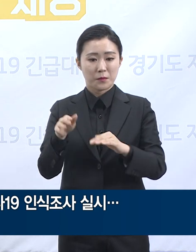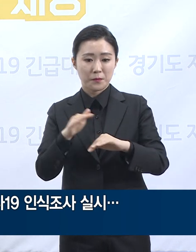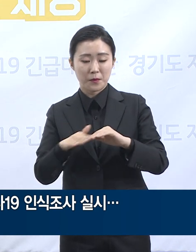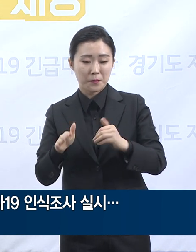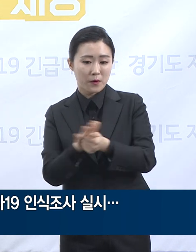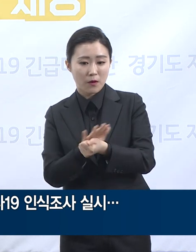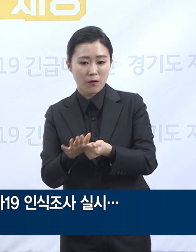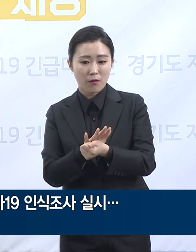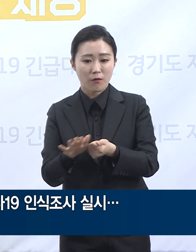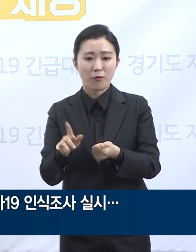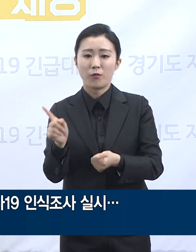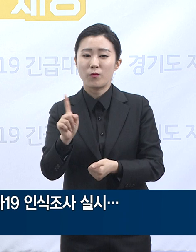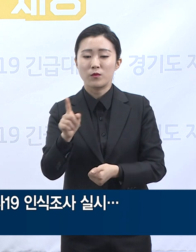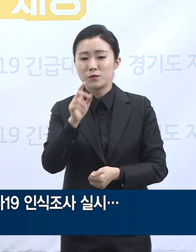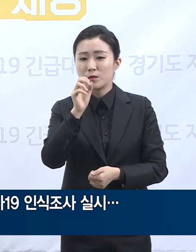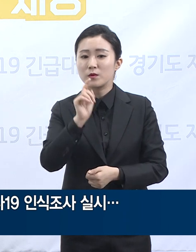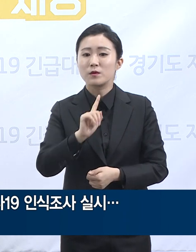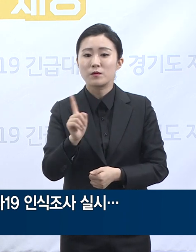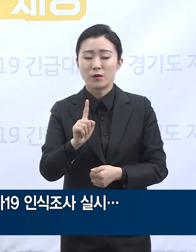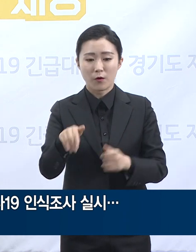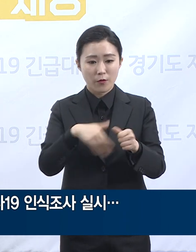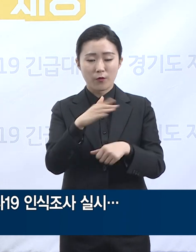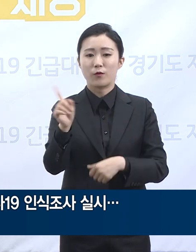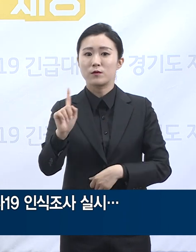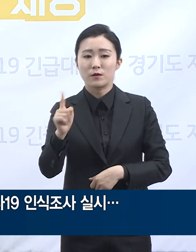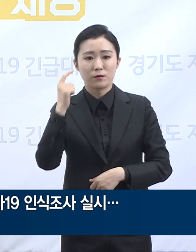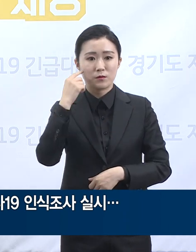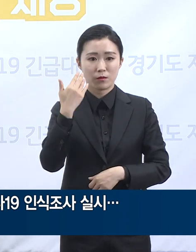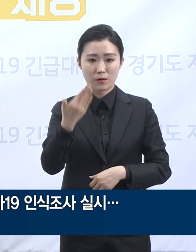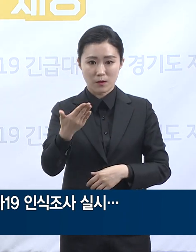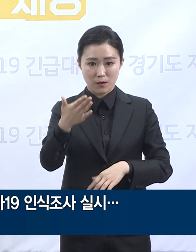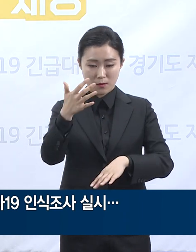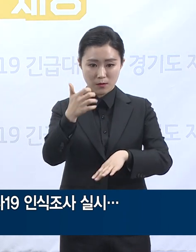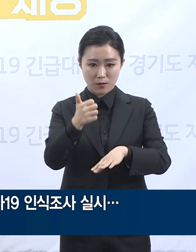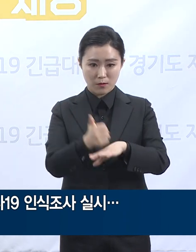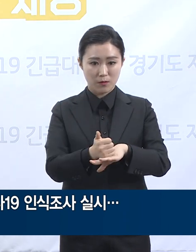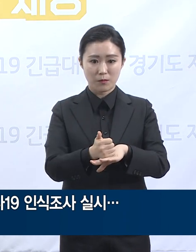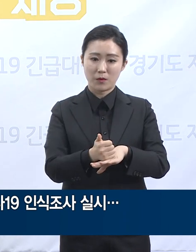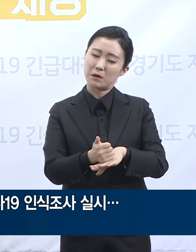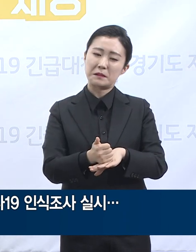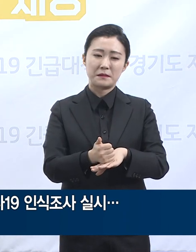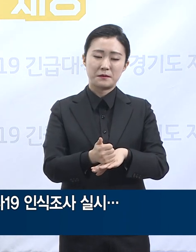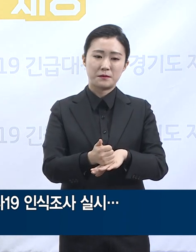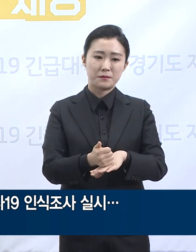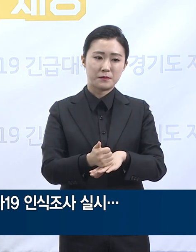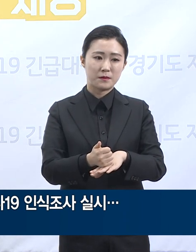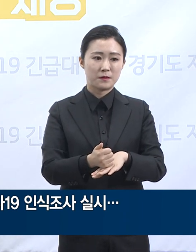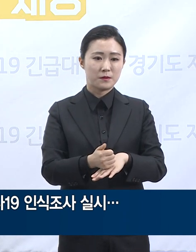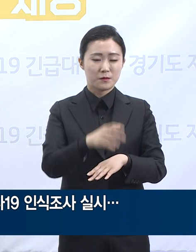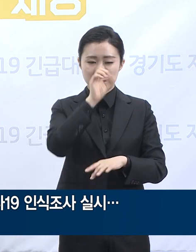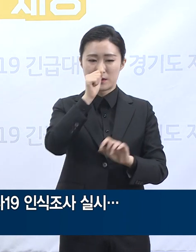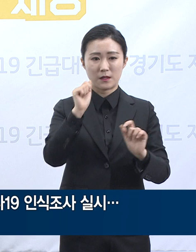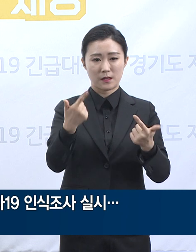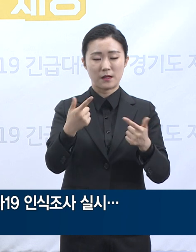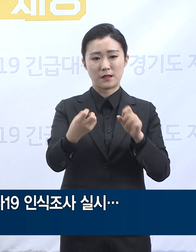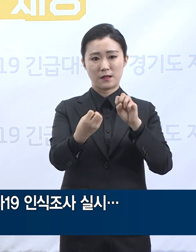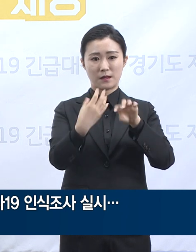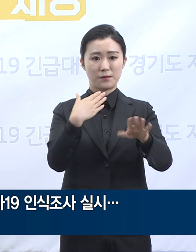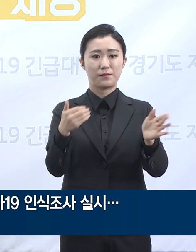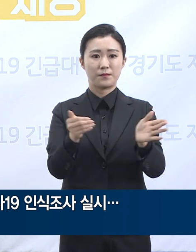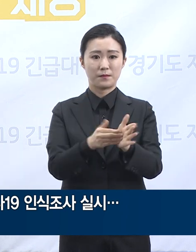공정하다 보다 높았으며 불공정에 대한 인식은 보건소 공무원들이 65.5%로 가장 높았습니다.